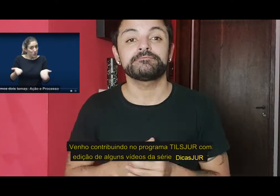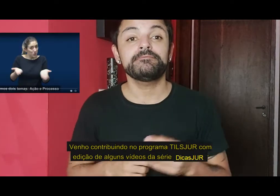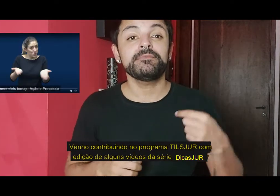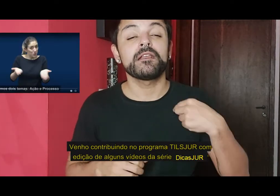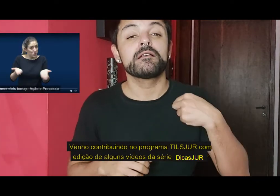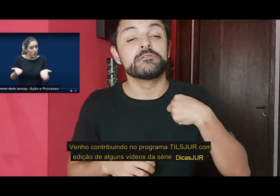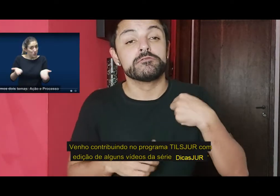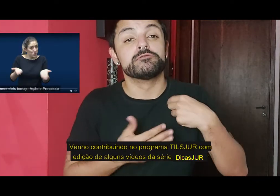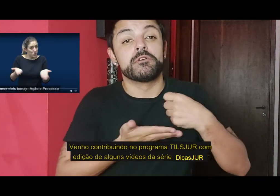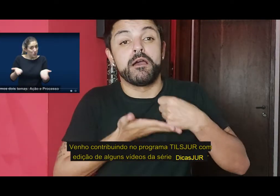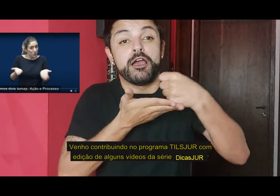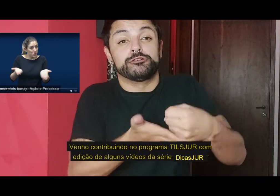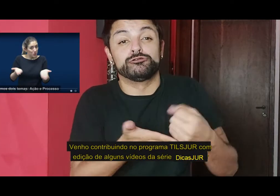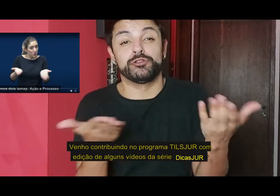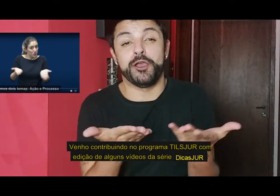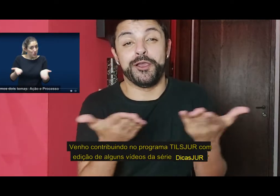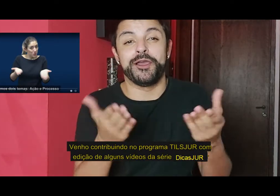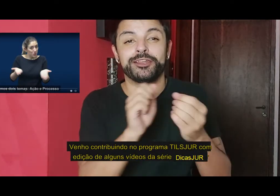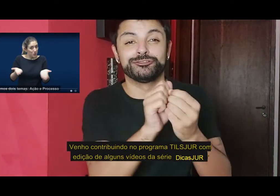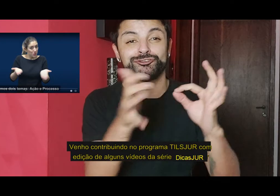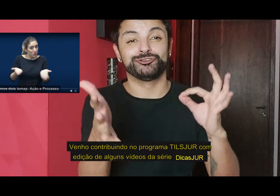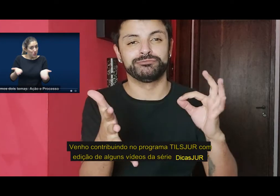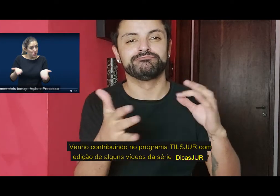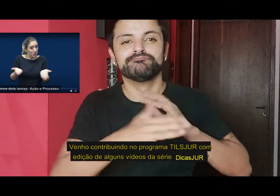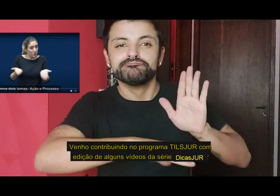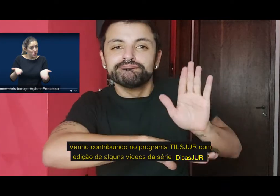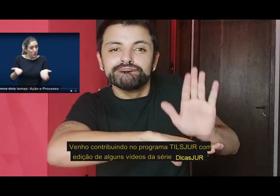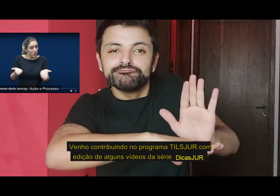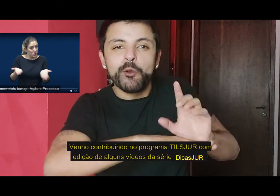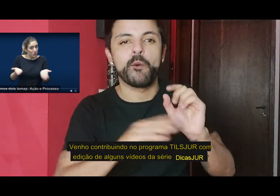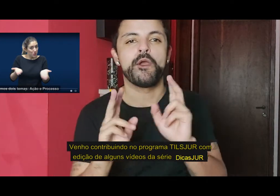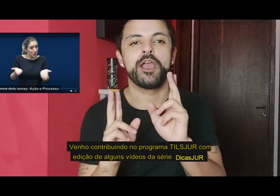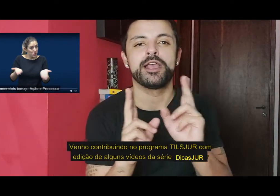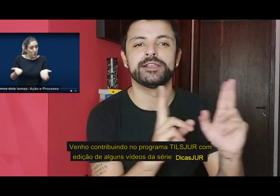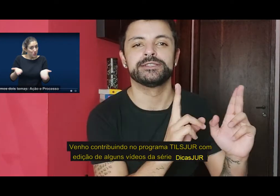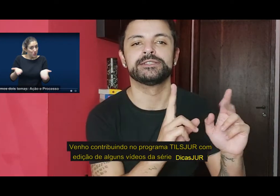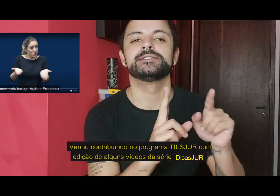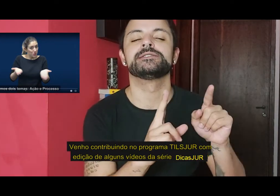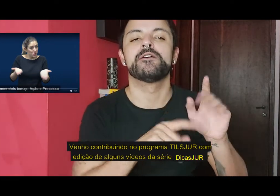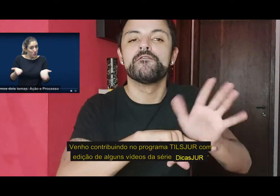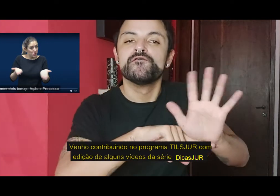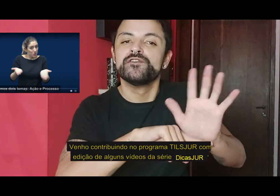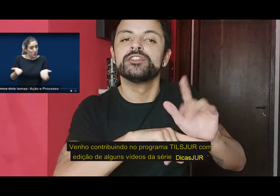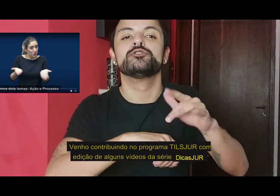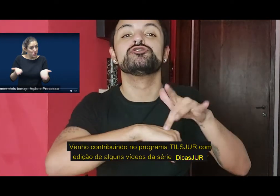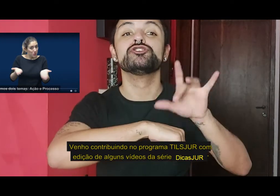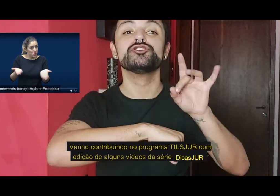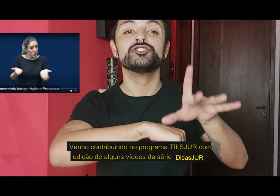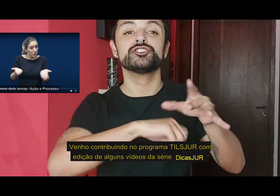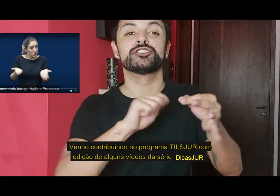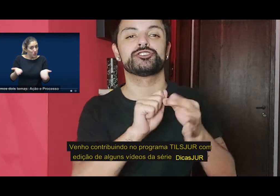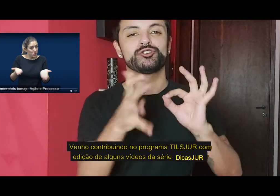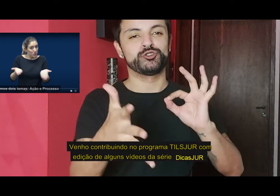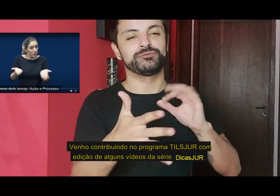Eu venho contribuindo no programa TioJur com edição de alguns vídeos da série Dicas TioJur.